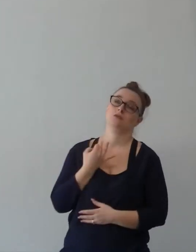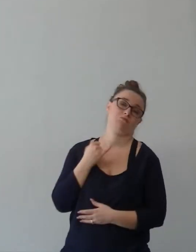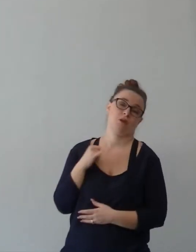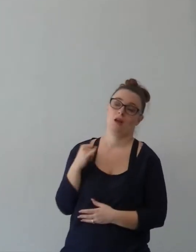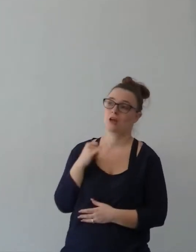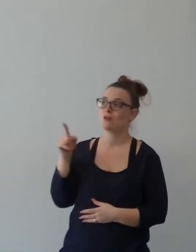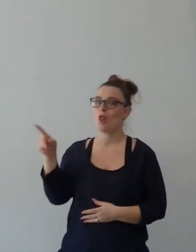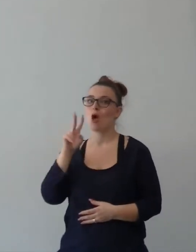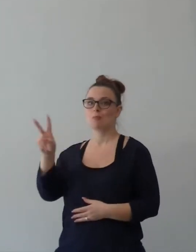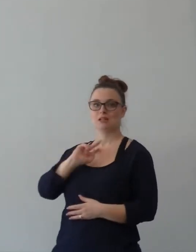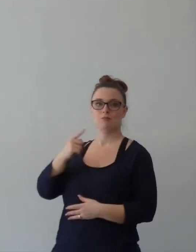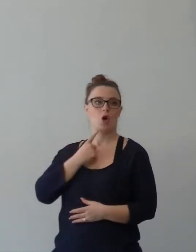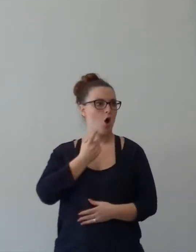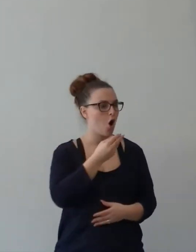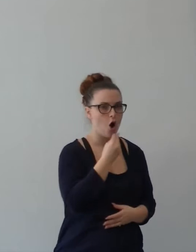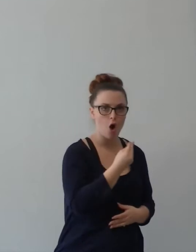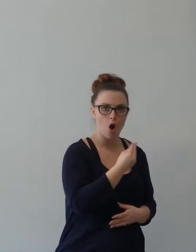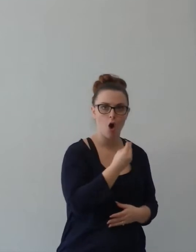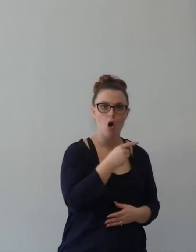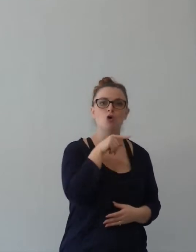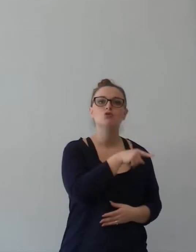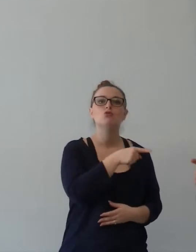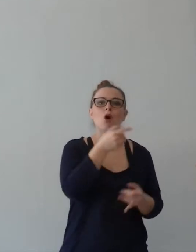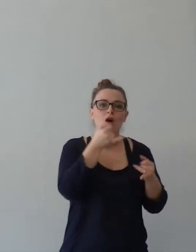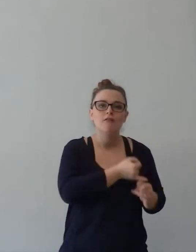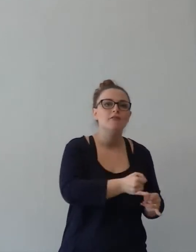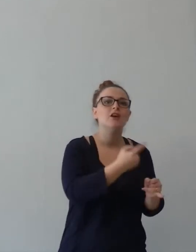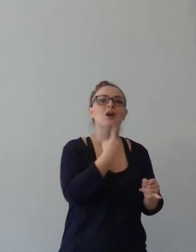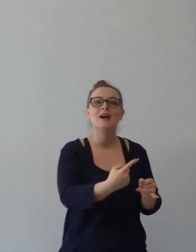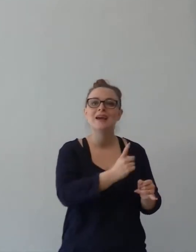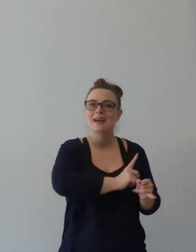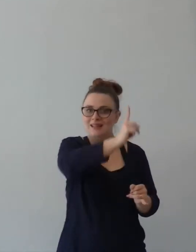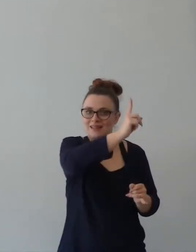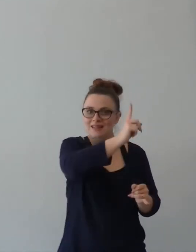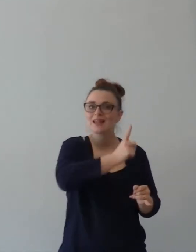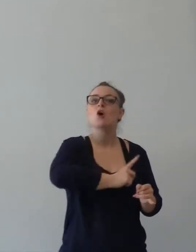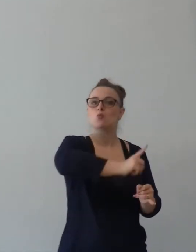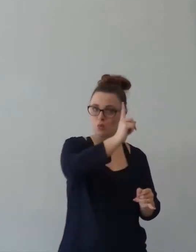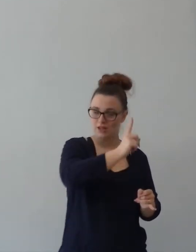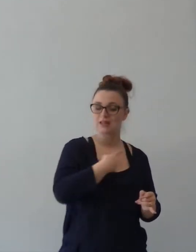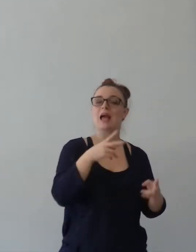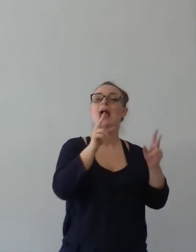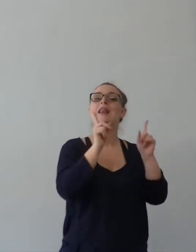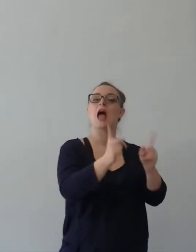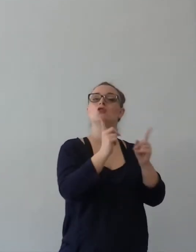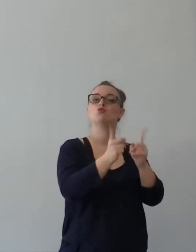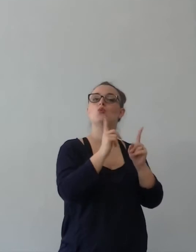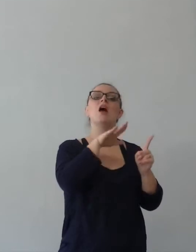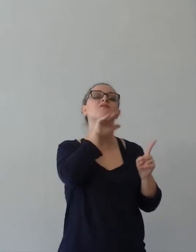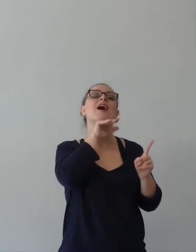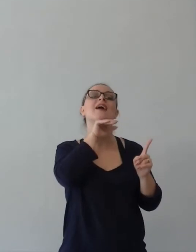un figlio di Dio e come figlio di Dio sei una nuova creatura, per cui la tua vecchia natura è andata,